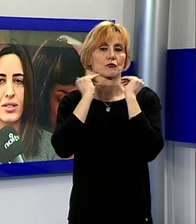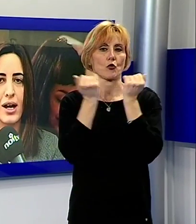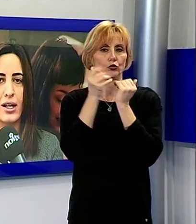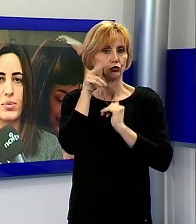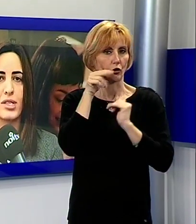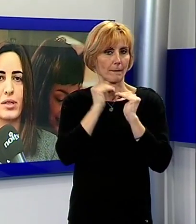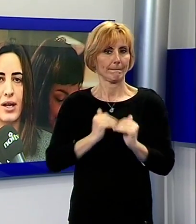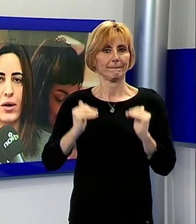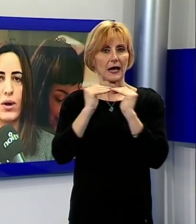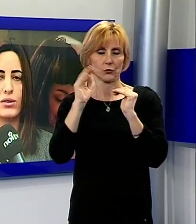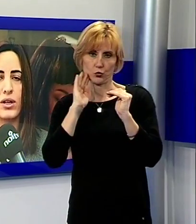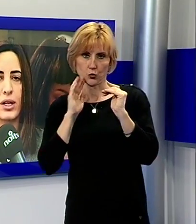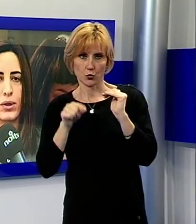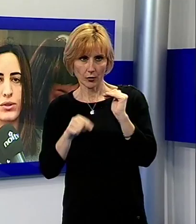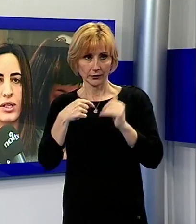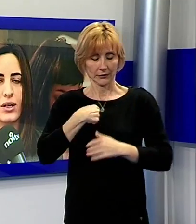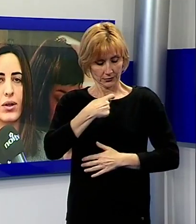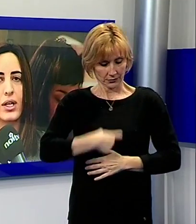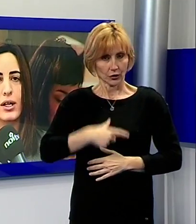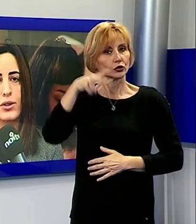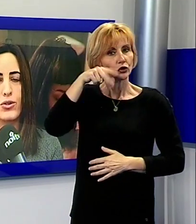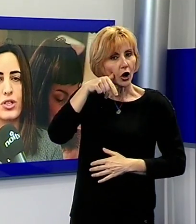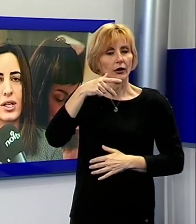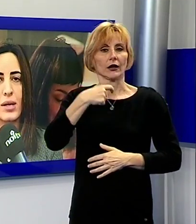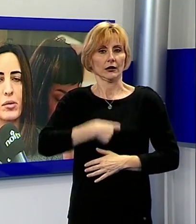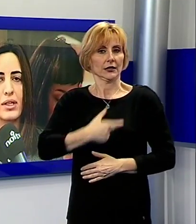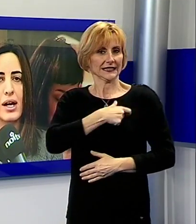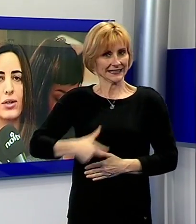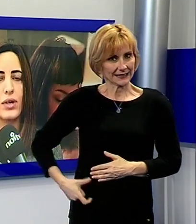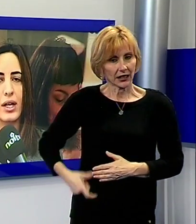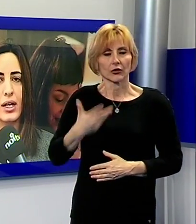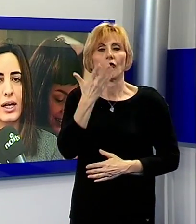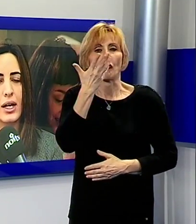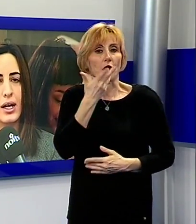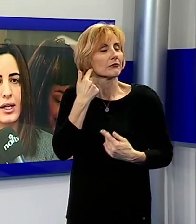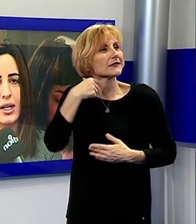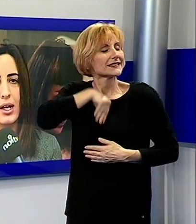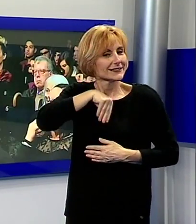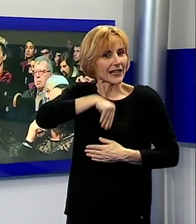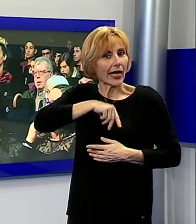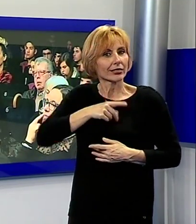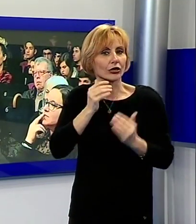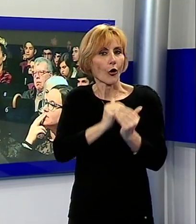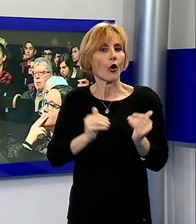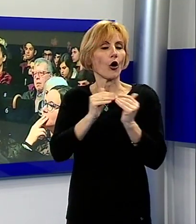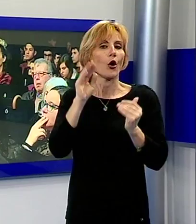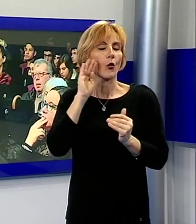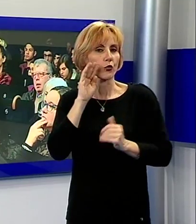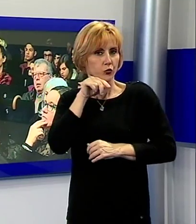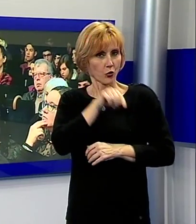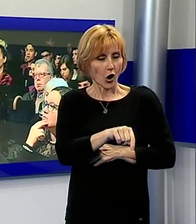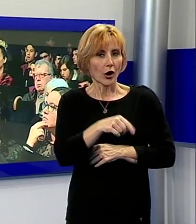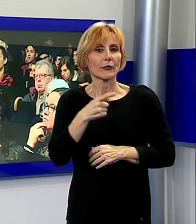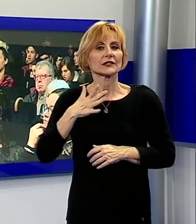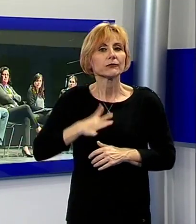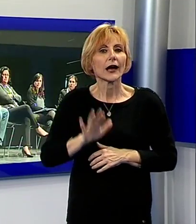sento questa responsabilità in quanto donna e in quanto sindaco di riuscire nel mio mandato e nelle azioni quotidiane a